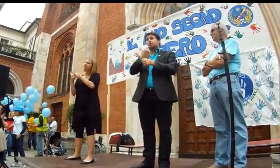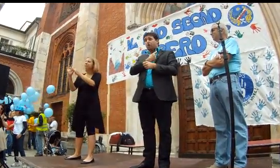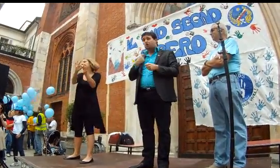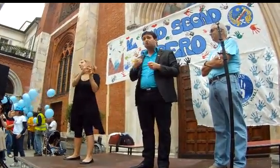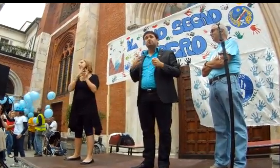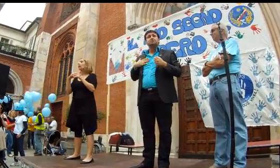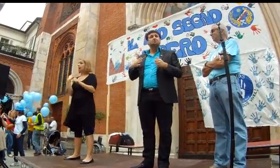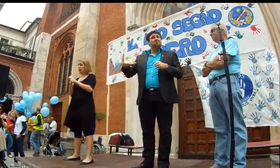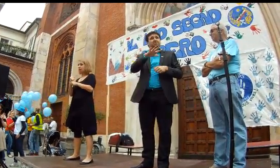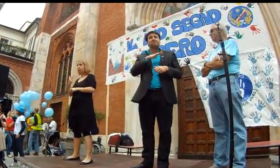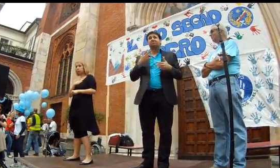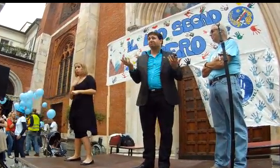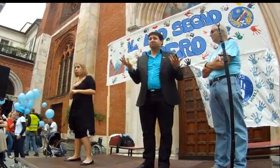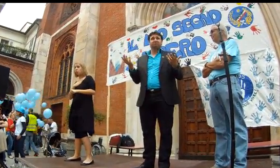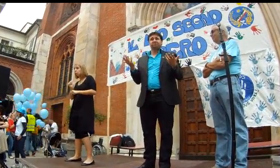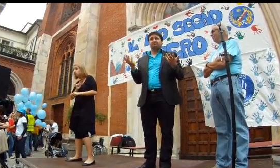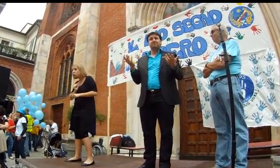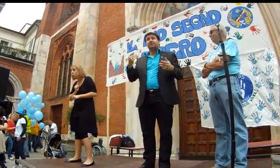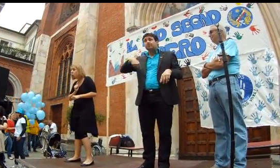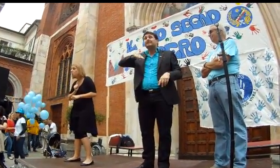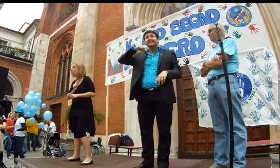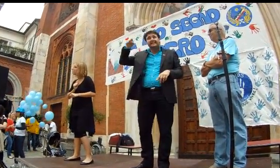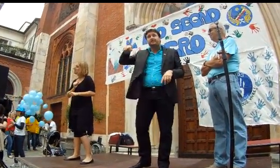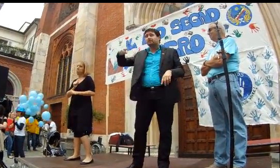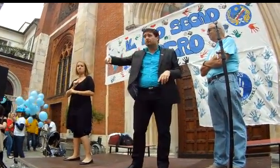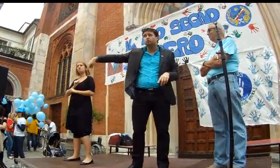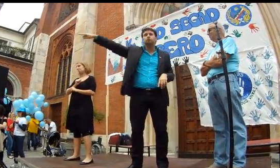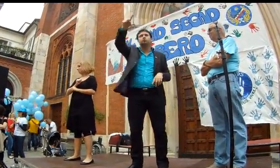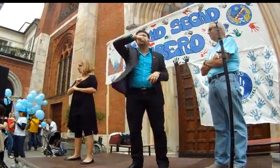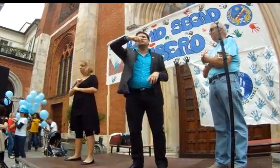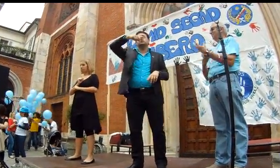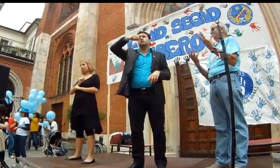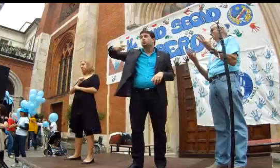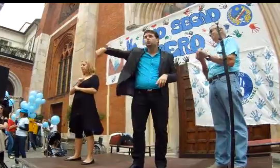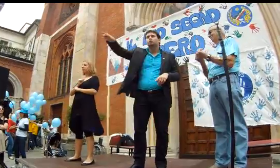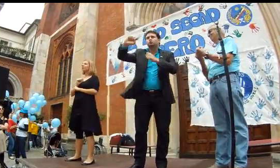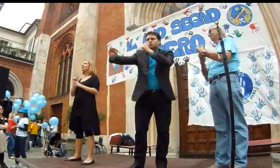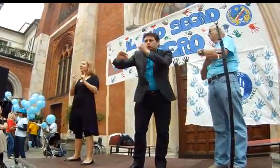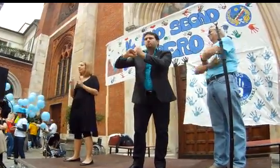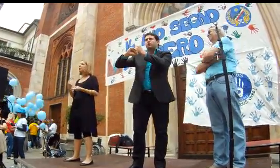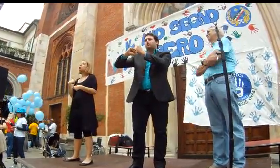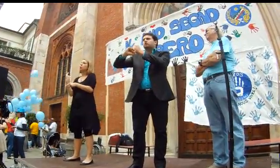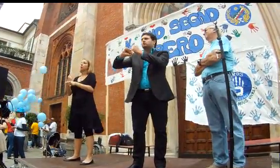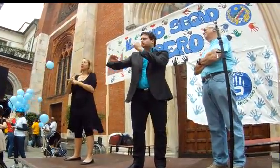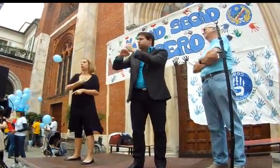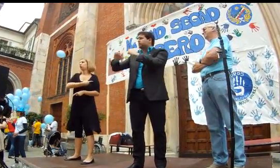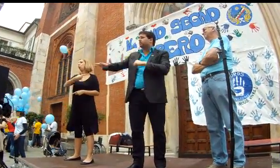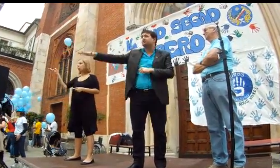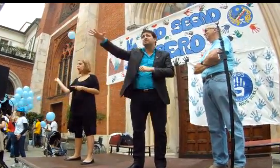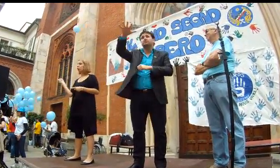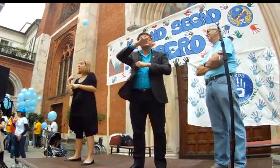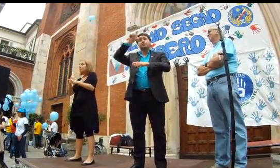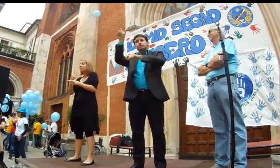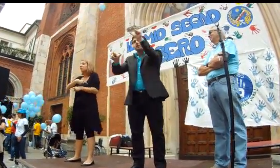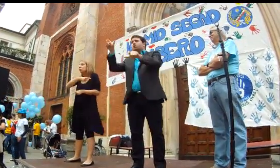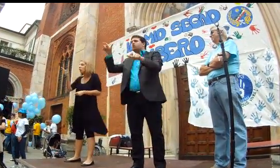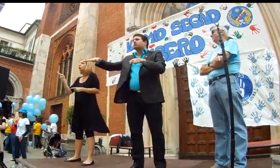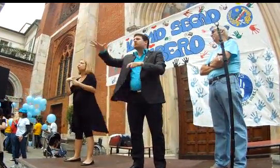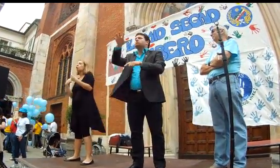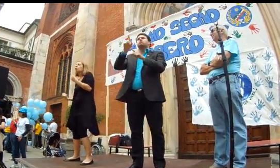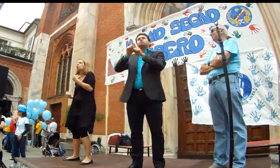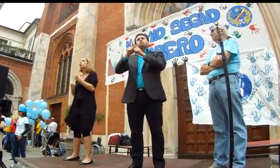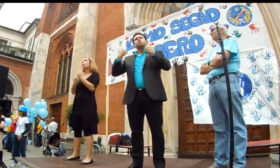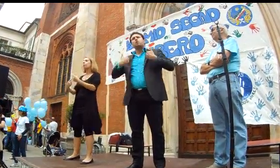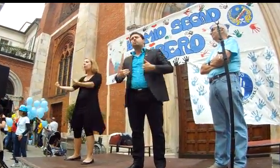protesta perché i nostri obiettivi devono essere simili Non solo per noi, ma dobbiamo